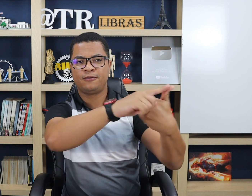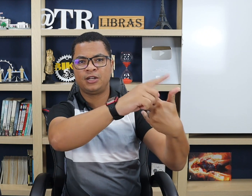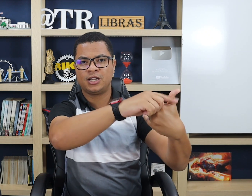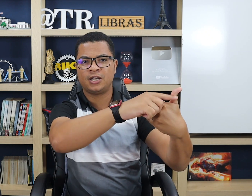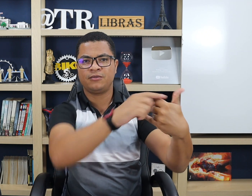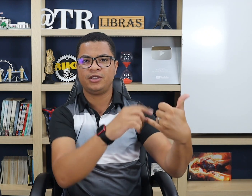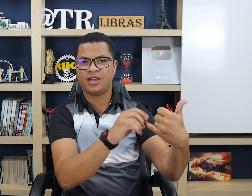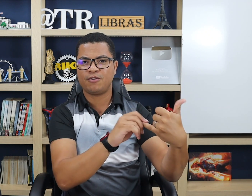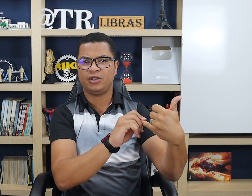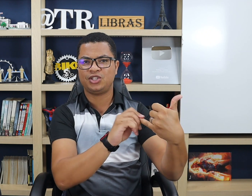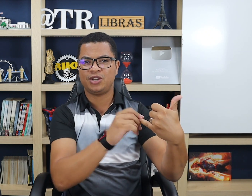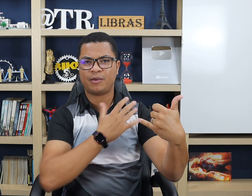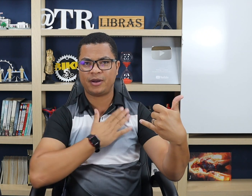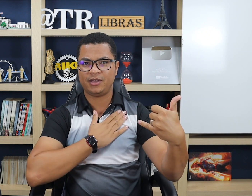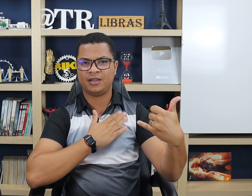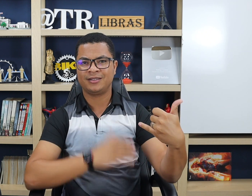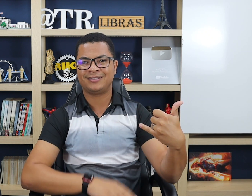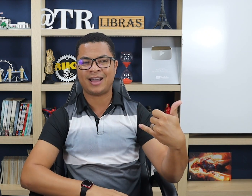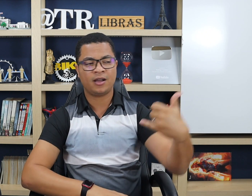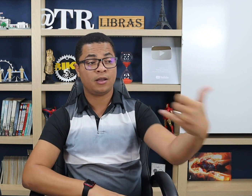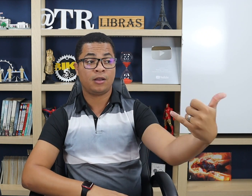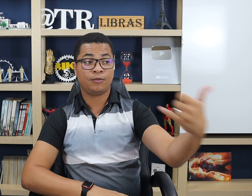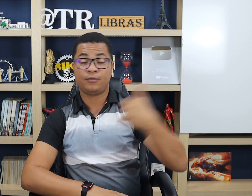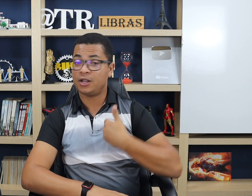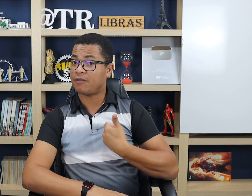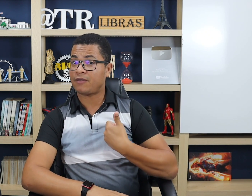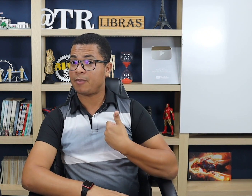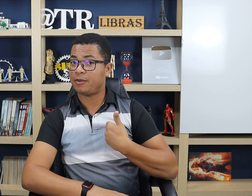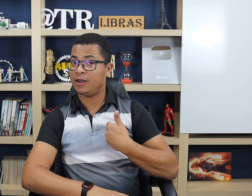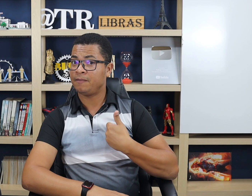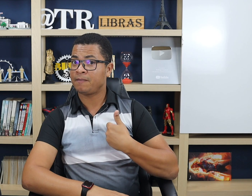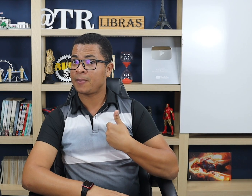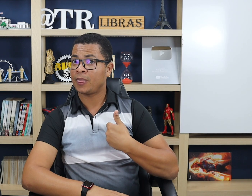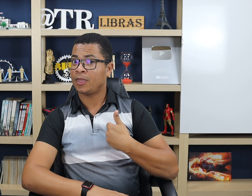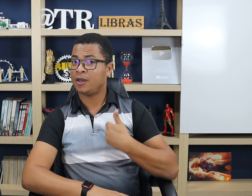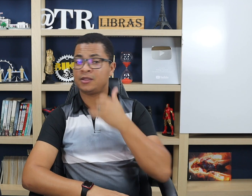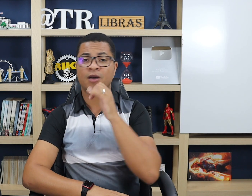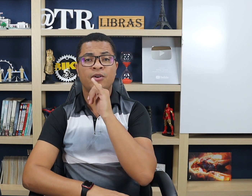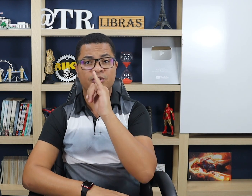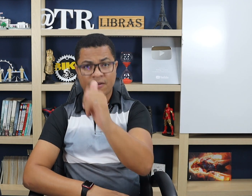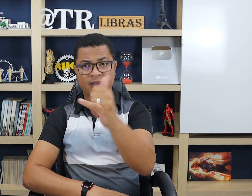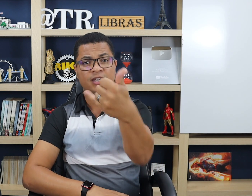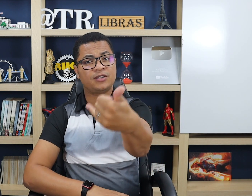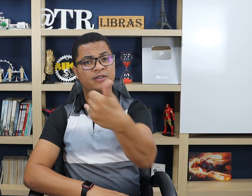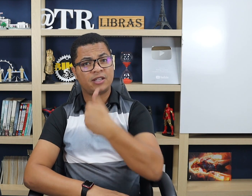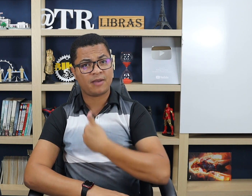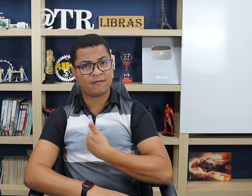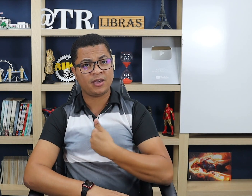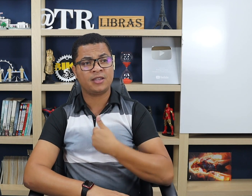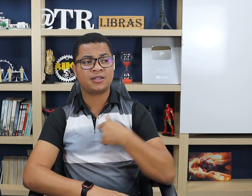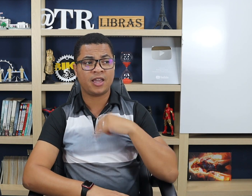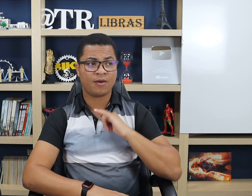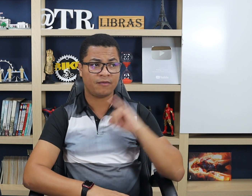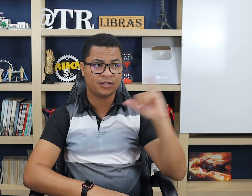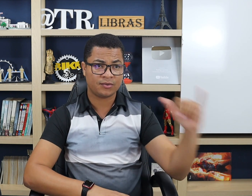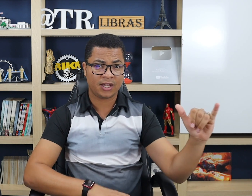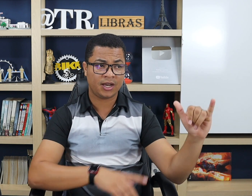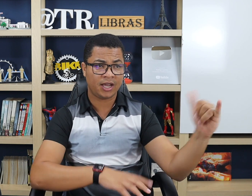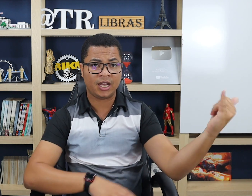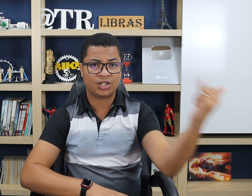fulano e eu. Midinho é pra mim, tá? Fulano vai falar pra mim. Então, eu te aviso, você me avisa, eu aviso ele, ele